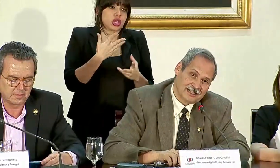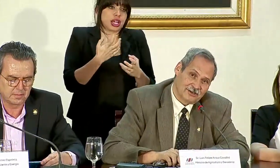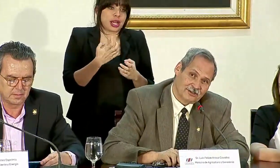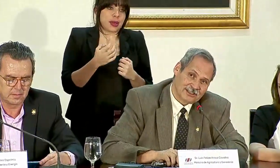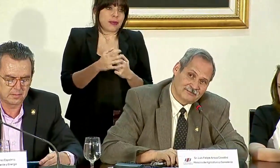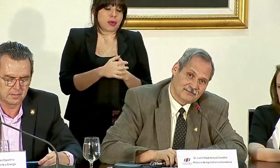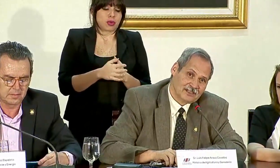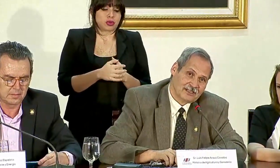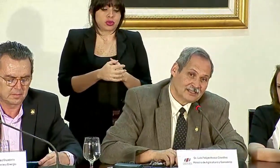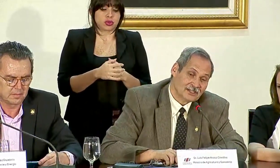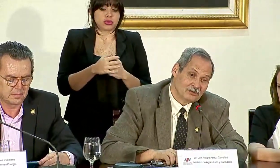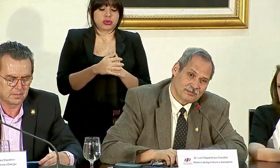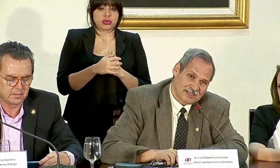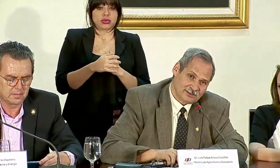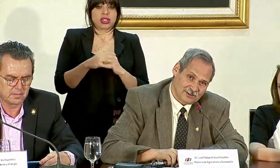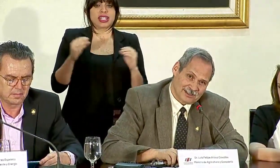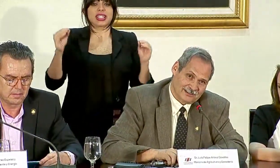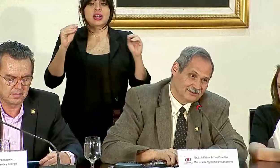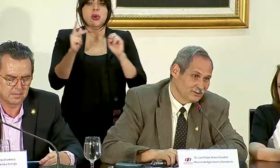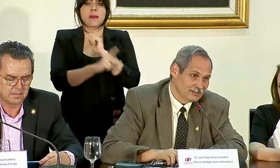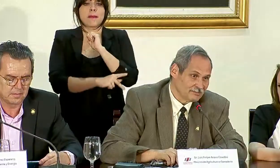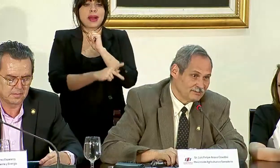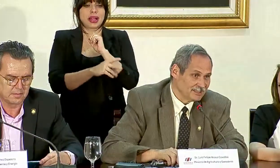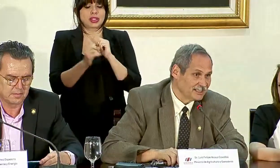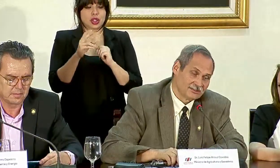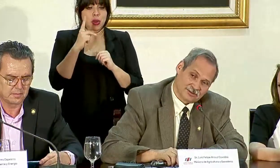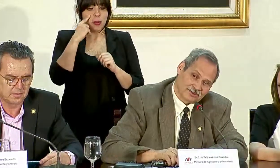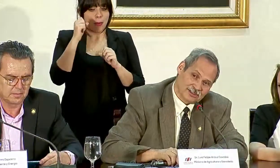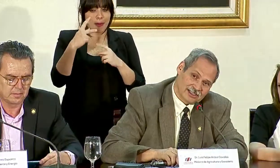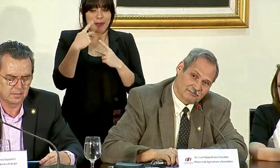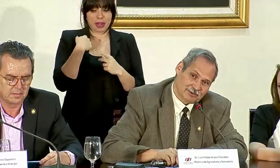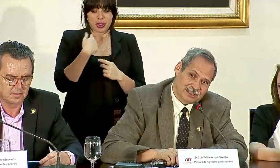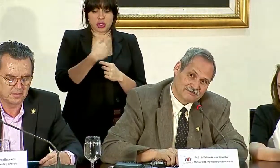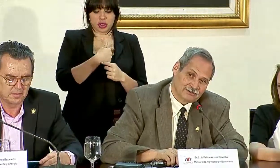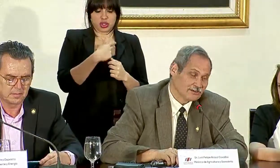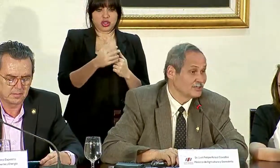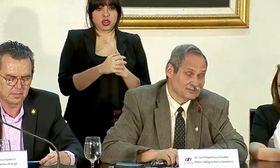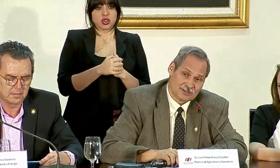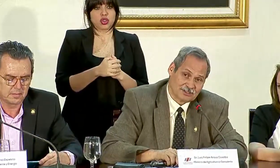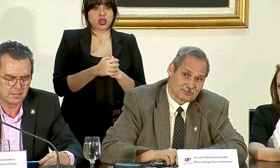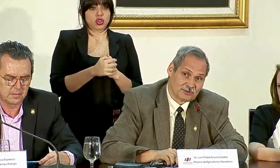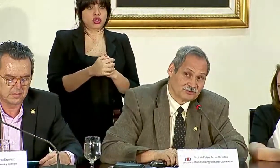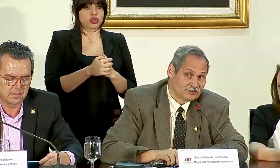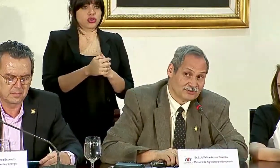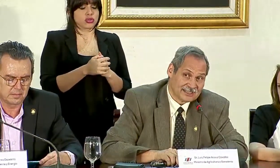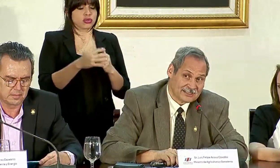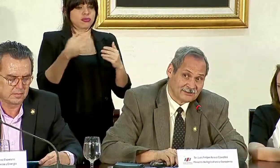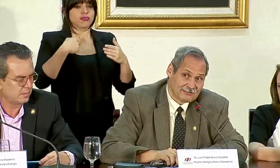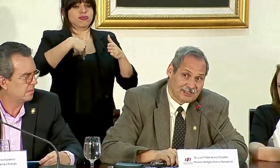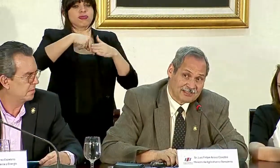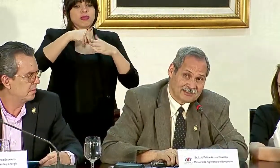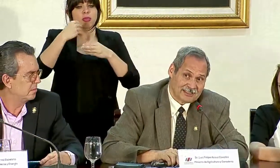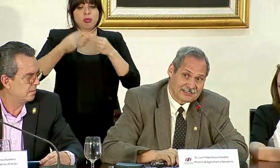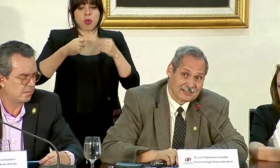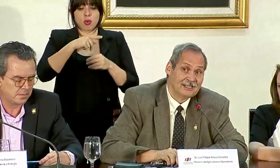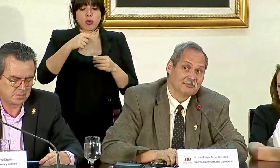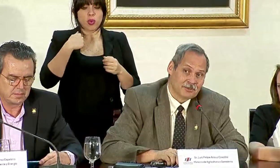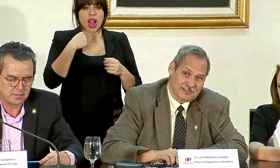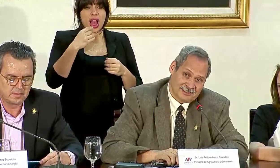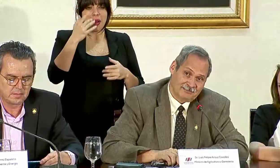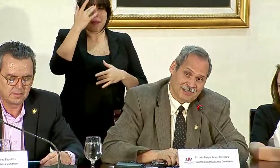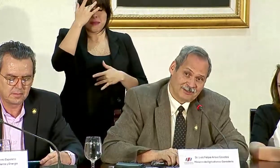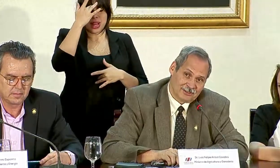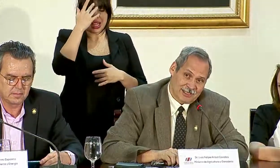entrar en la OCDE, ningún país OCDE nos va a permitir que nosotros le importemos, le exportemos productos con residuos de plaguicidas